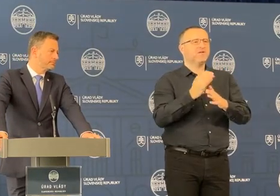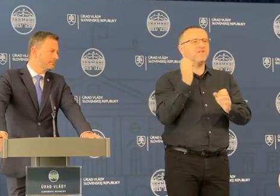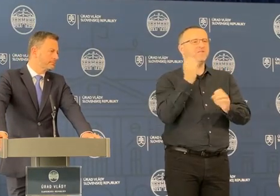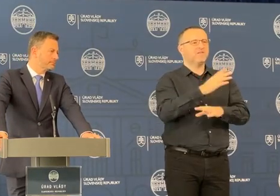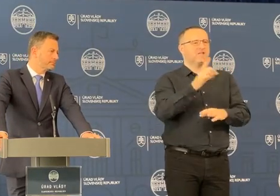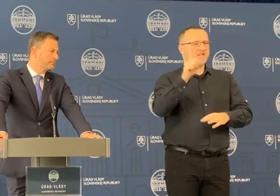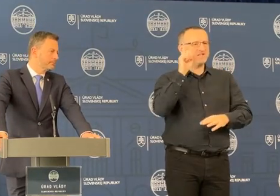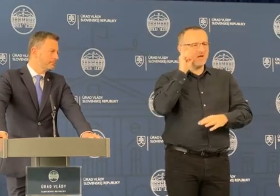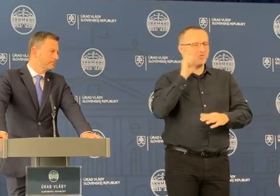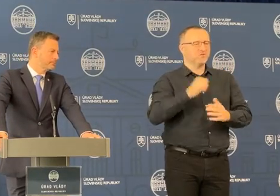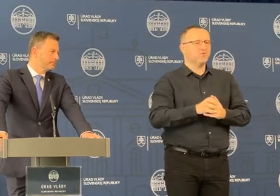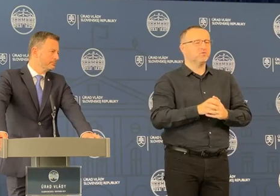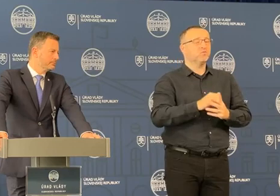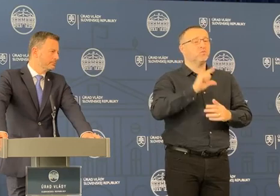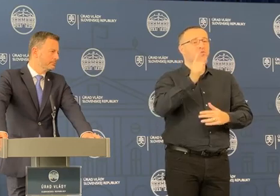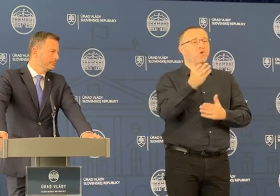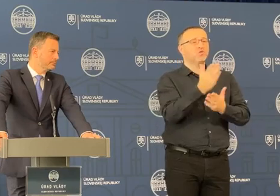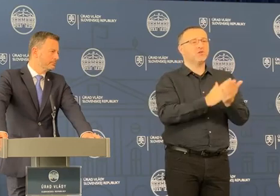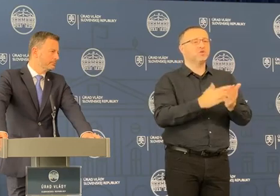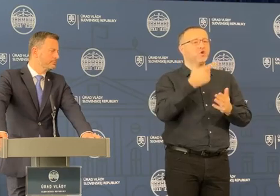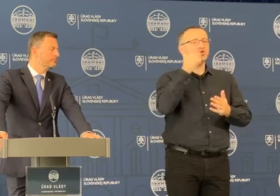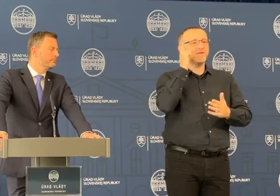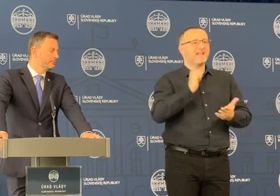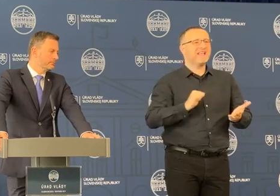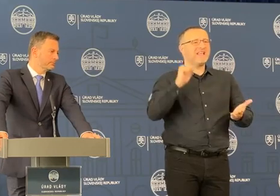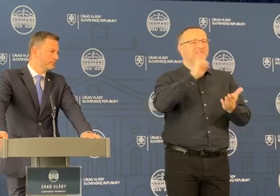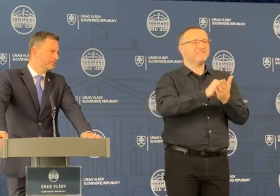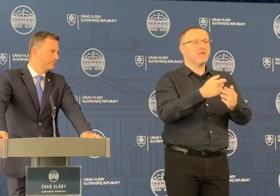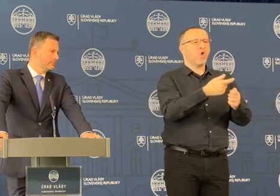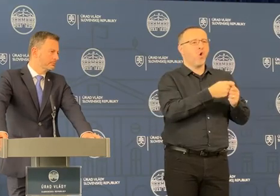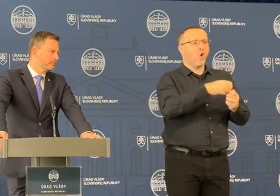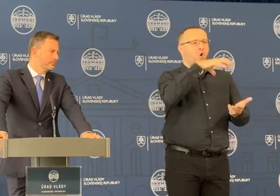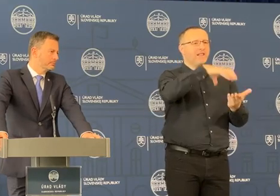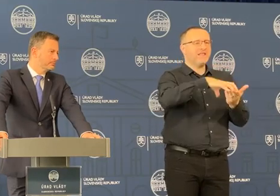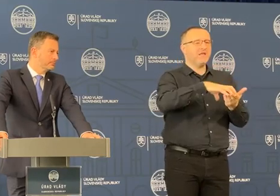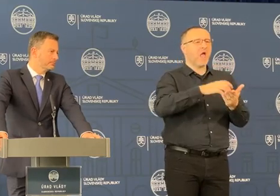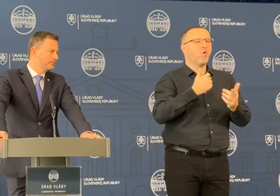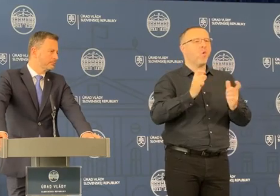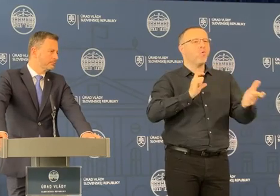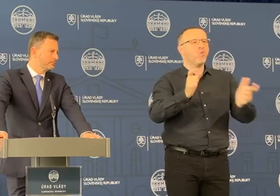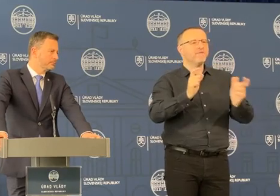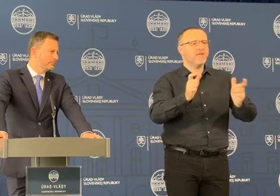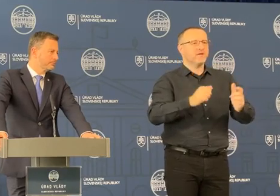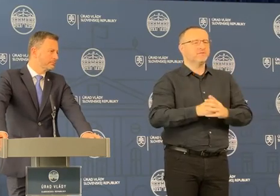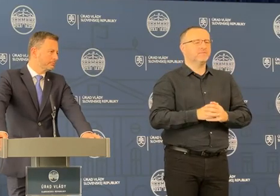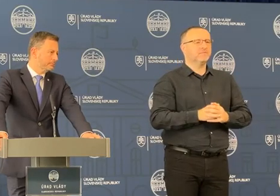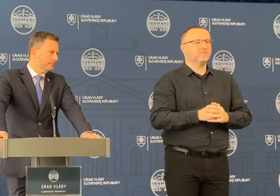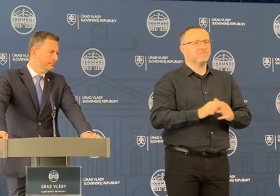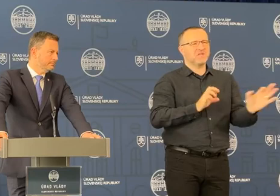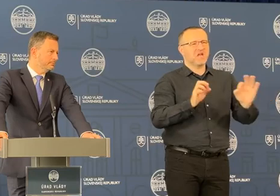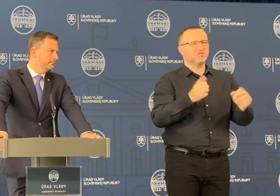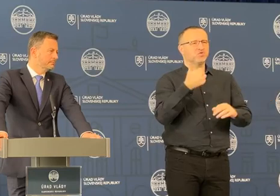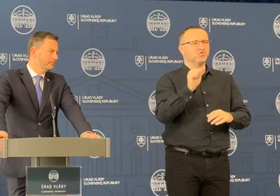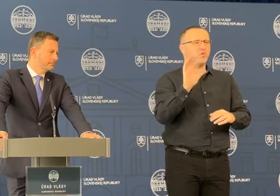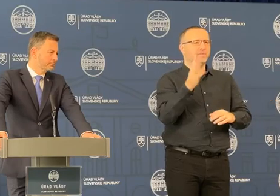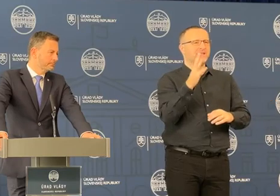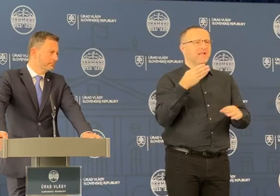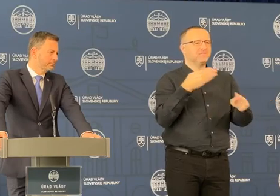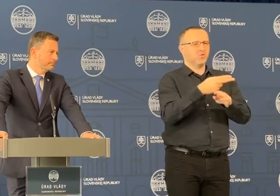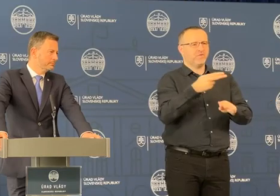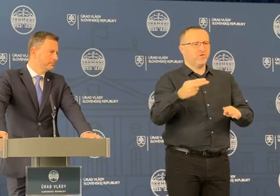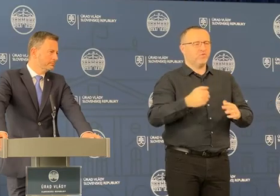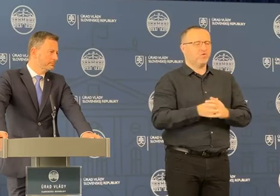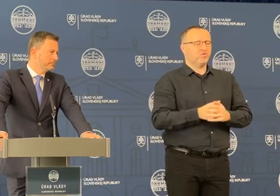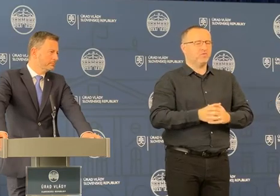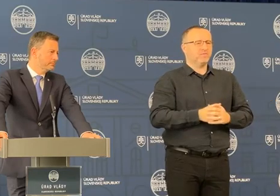časť by išla cez Slovak investment holding v podobe v podstate úverových nástrojov vo výške nejakých 115 miliónov eur.